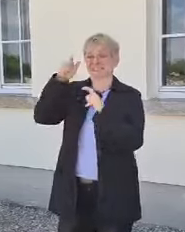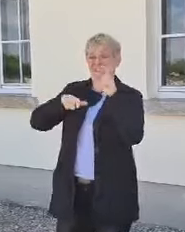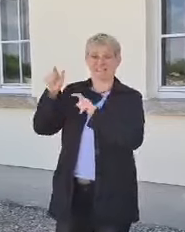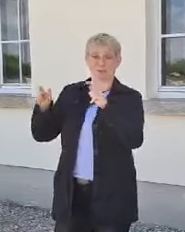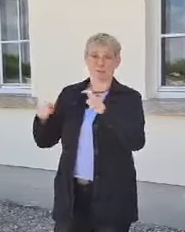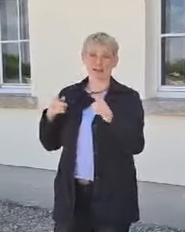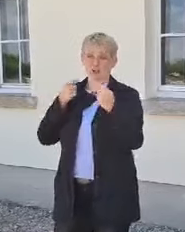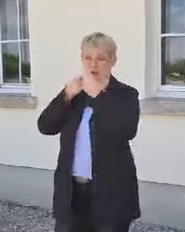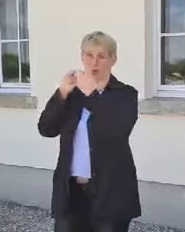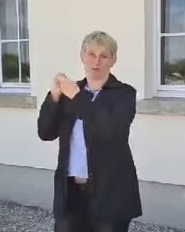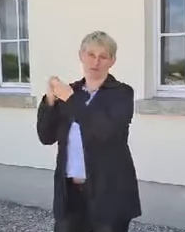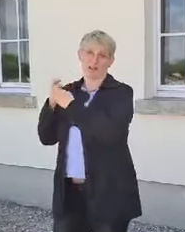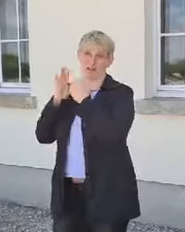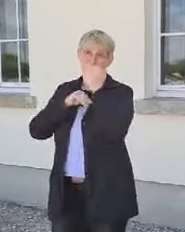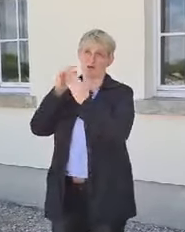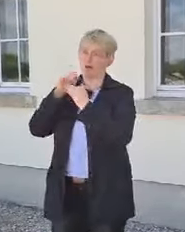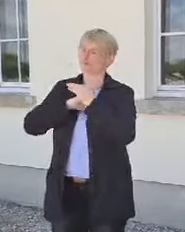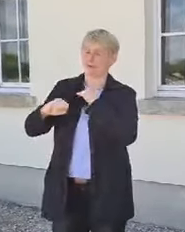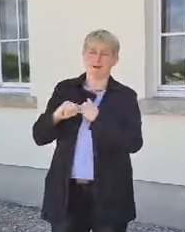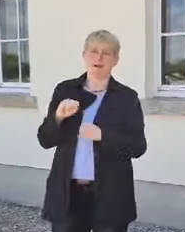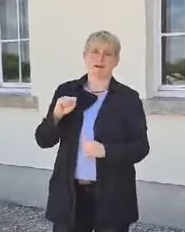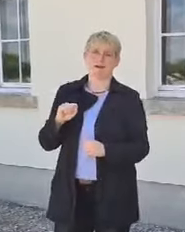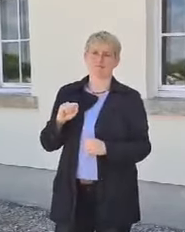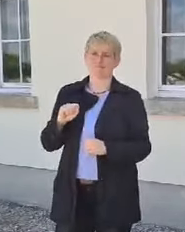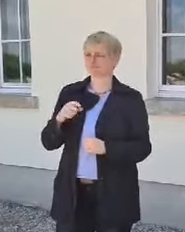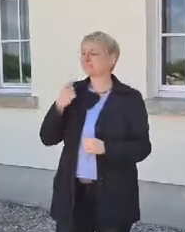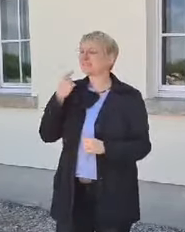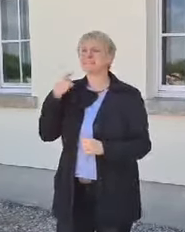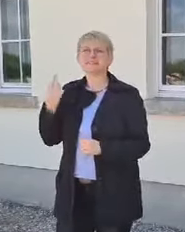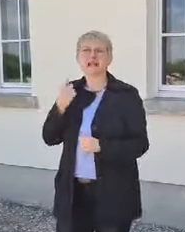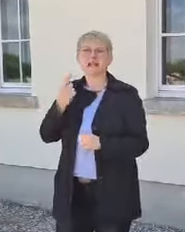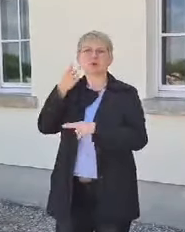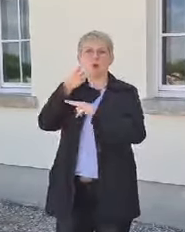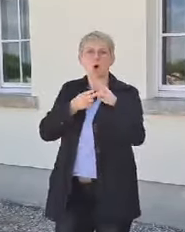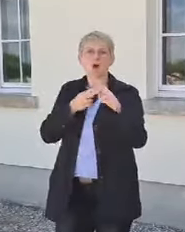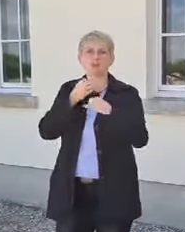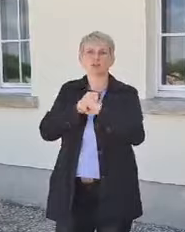er hat Holzschnitte angefertigt, fast 300 Stück.